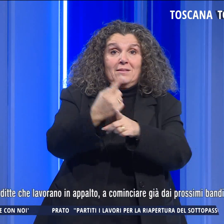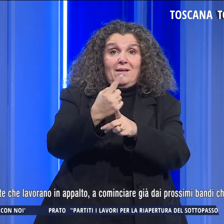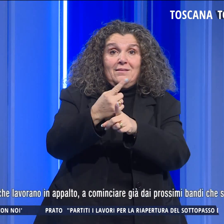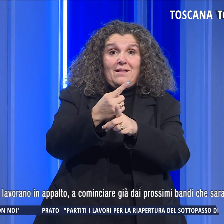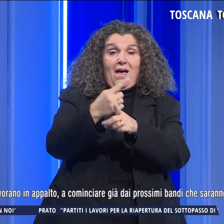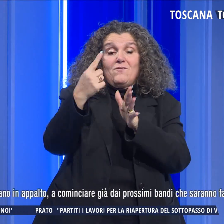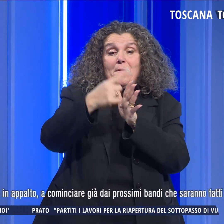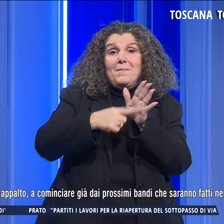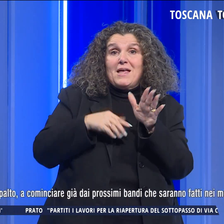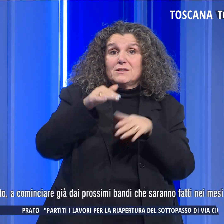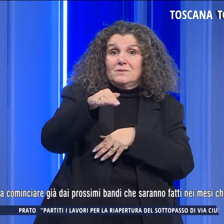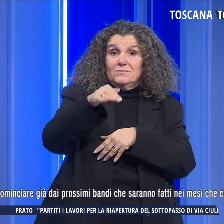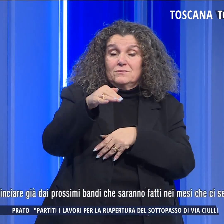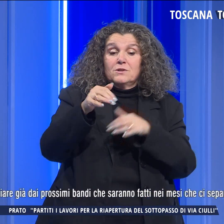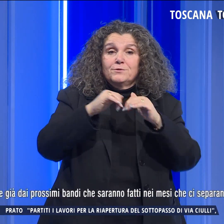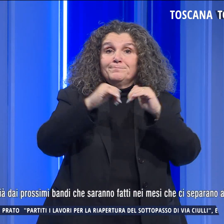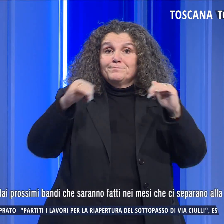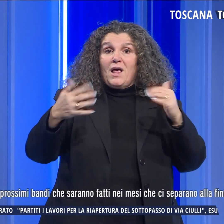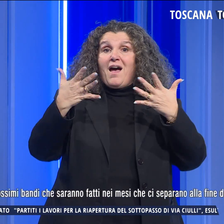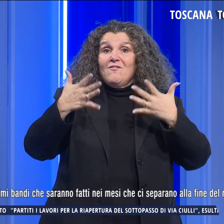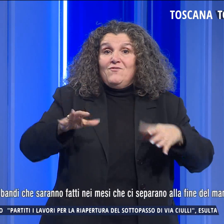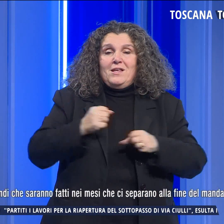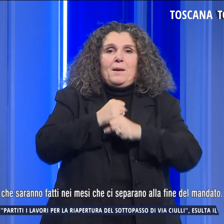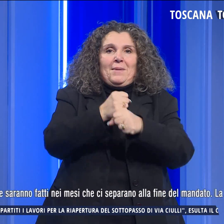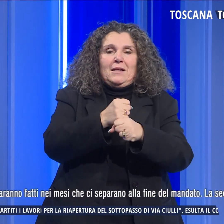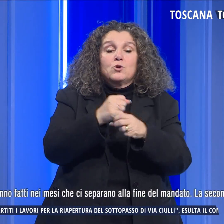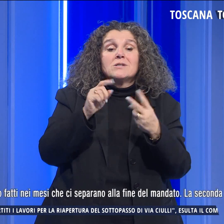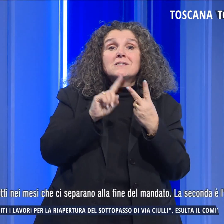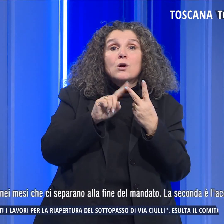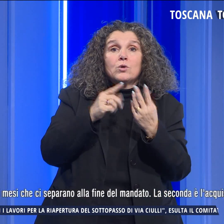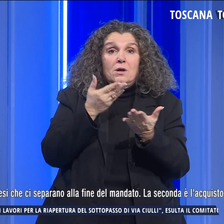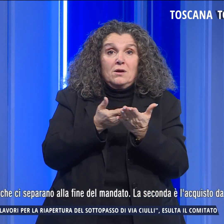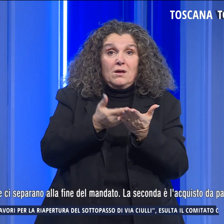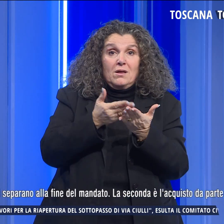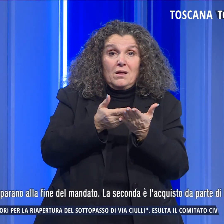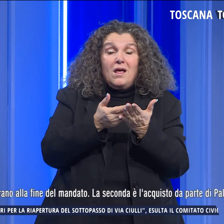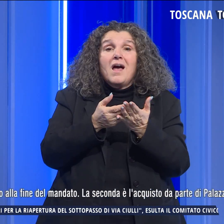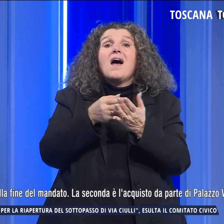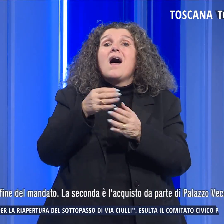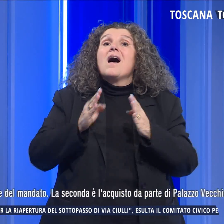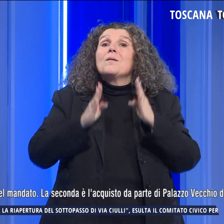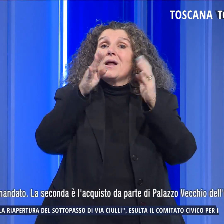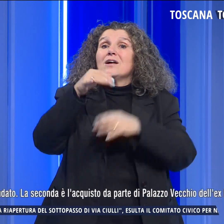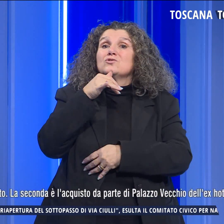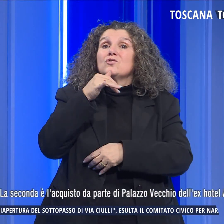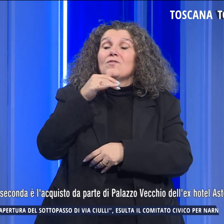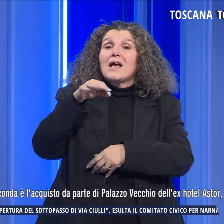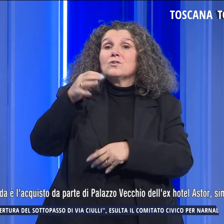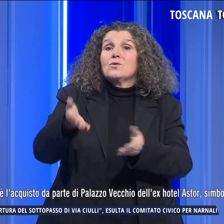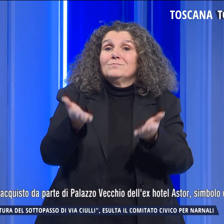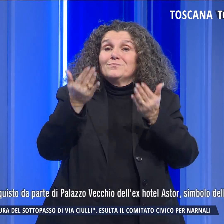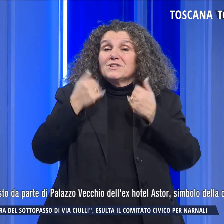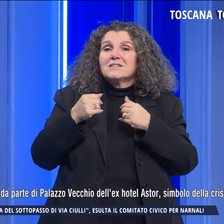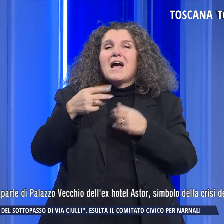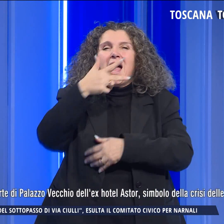mesi che ci separano alla fine del mandato. La seconda è l'acquisto da parte di Palazzo Vecchio dell'ex Hotel Astor,